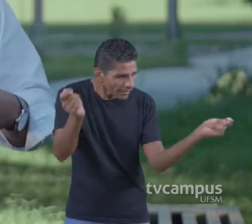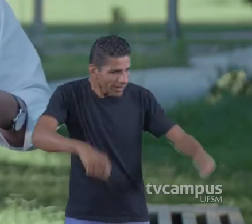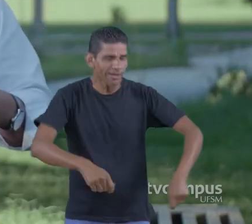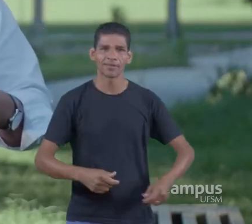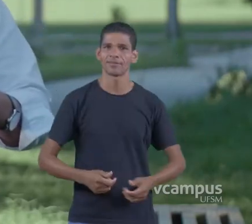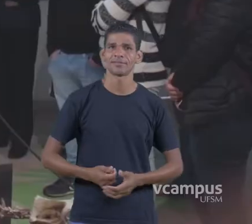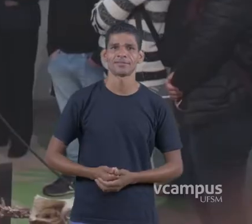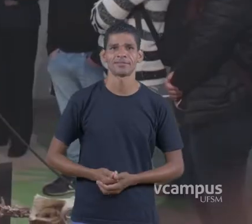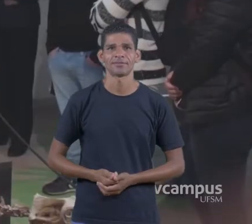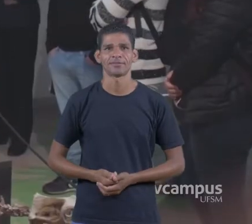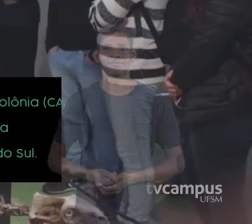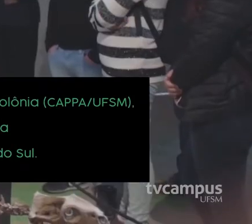Colônia